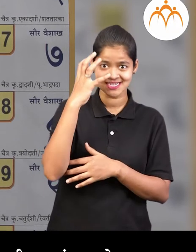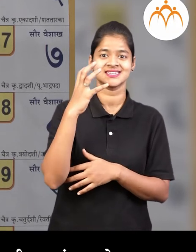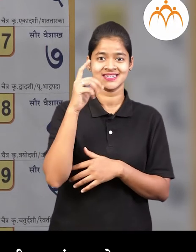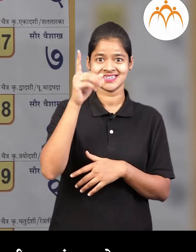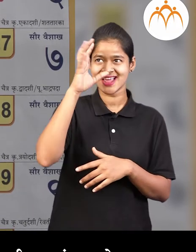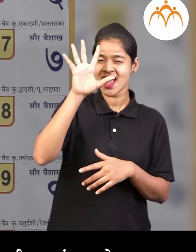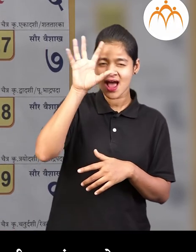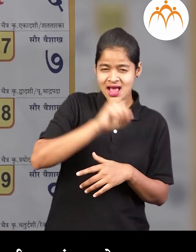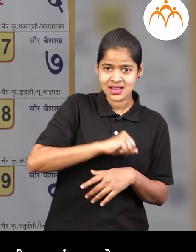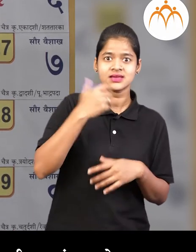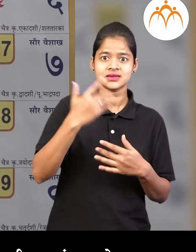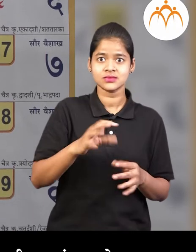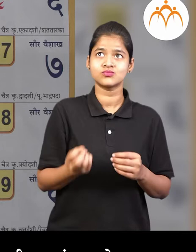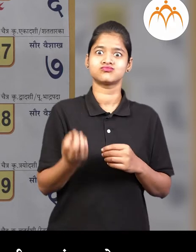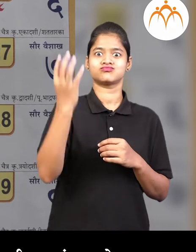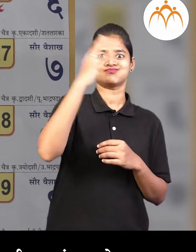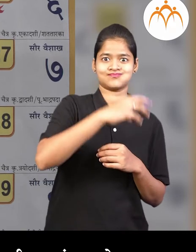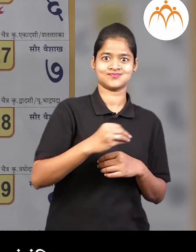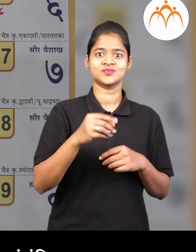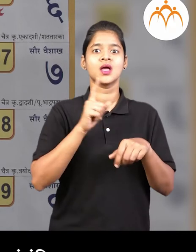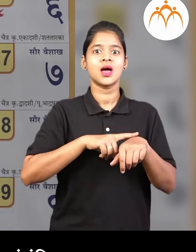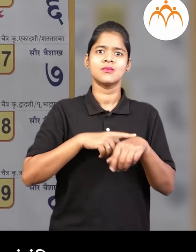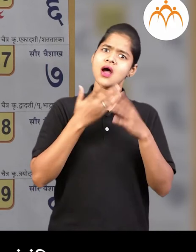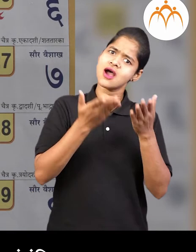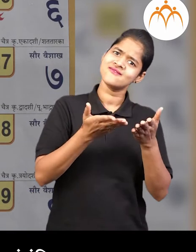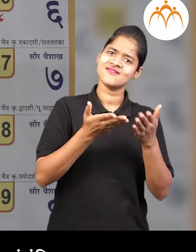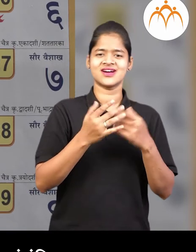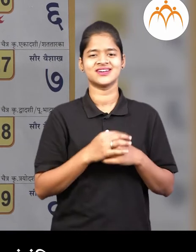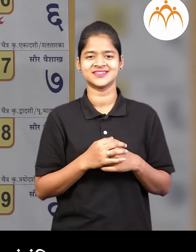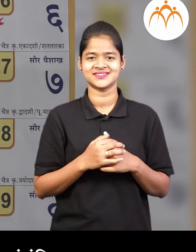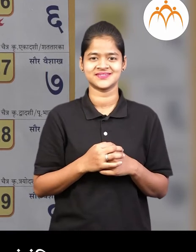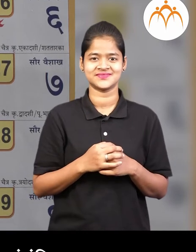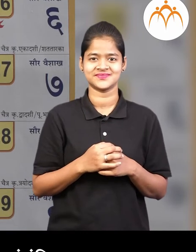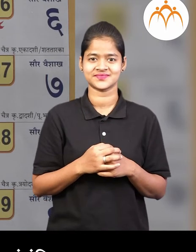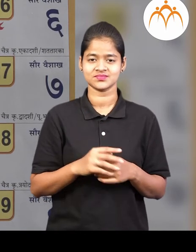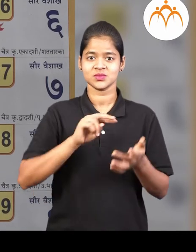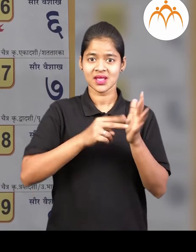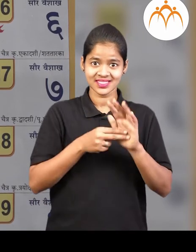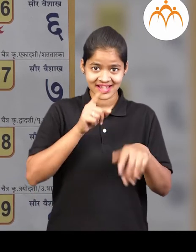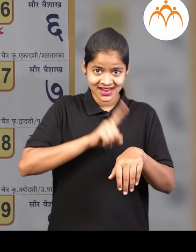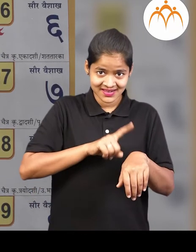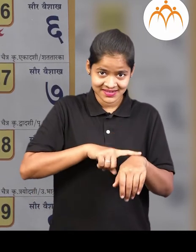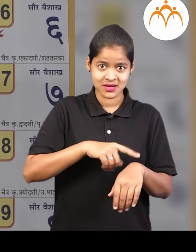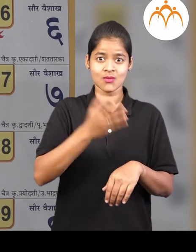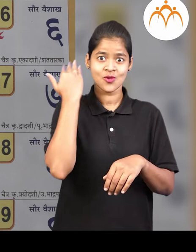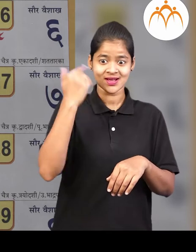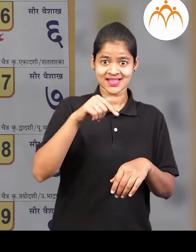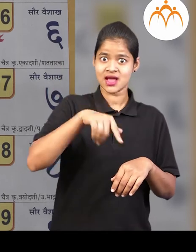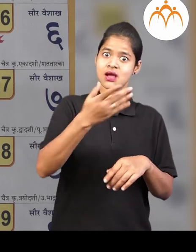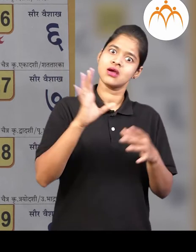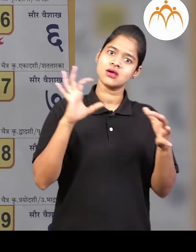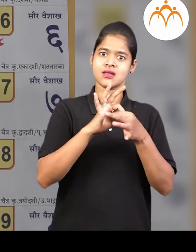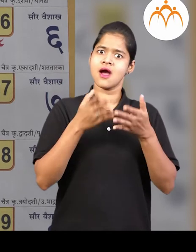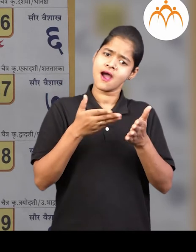सूरियोदय अनि सूरियास्त याँचा वेला, अशा कालाशी अनि वेलेशी सम्मंदीत अनेक गोश्टी आपल्याला